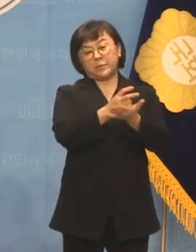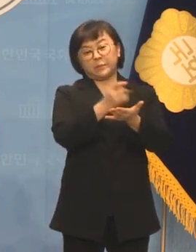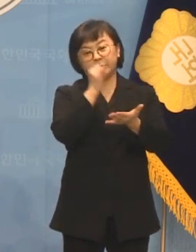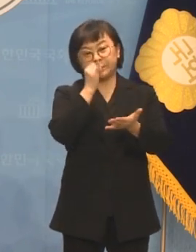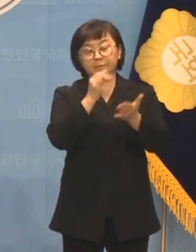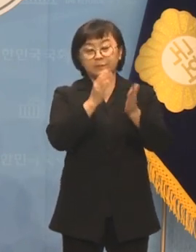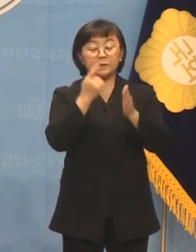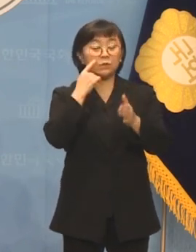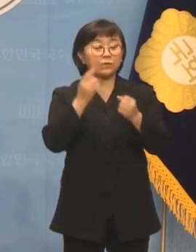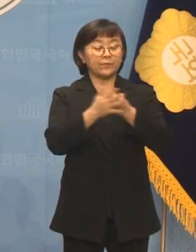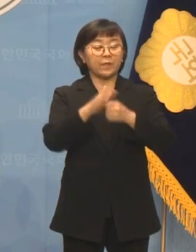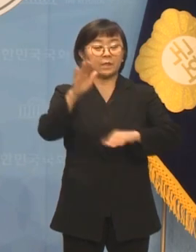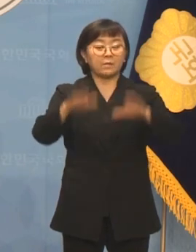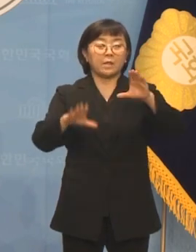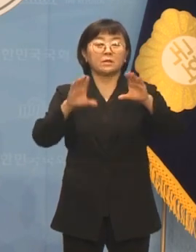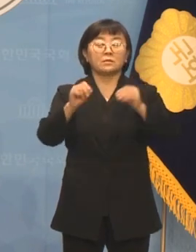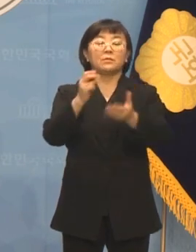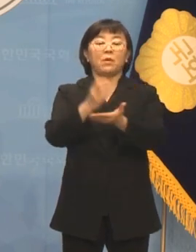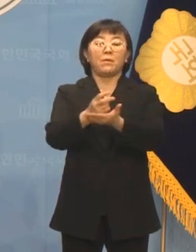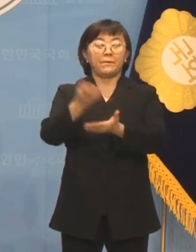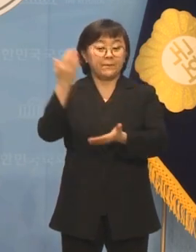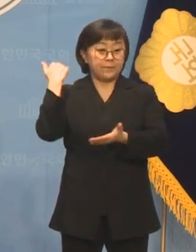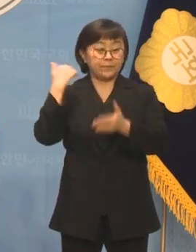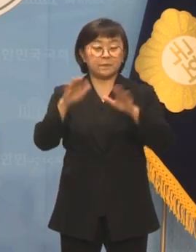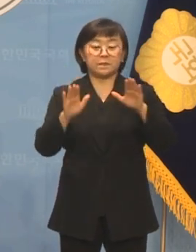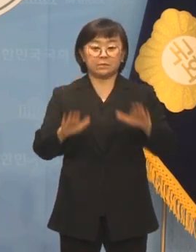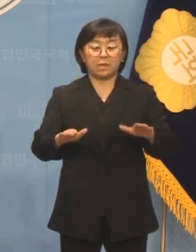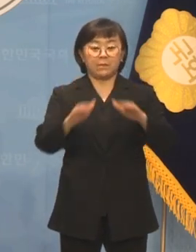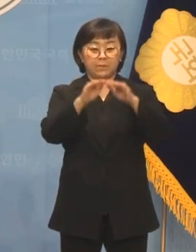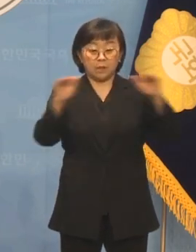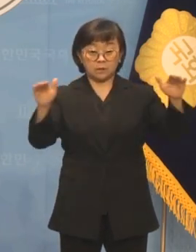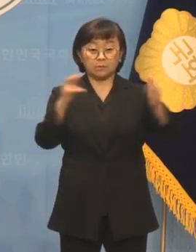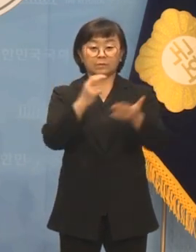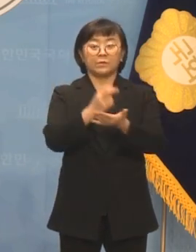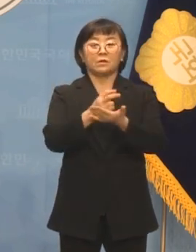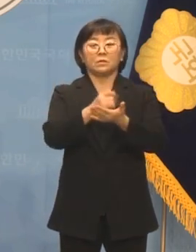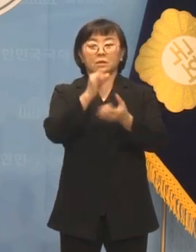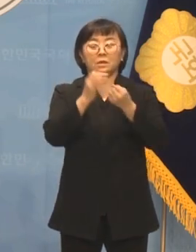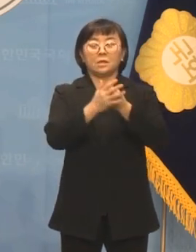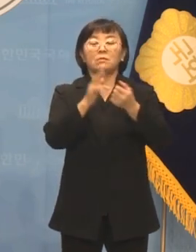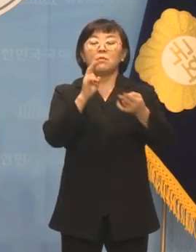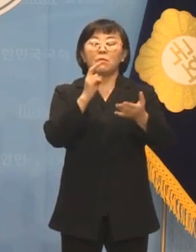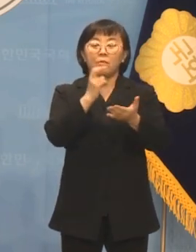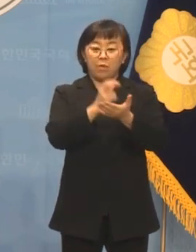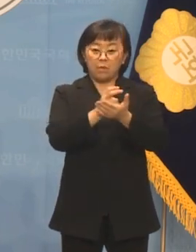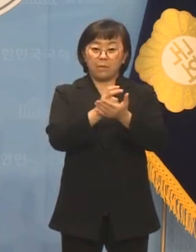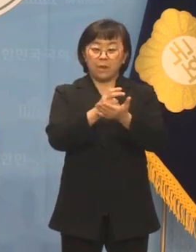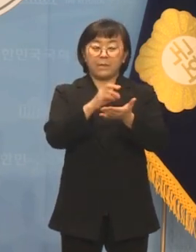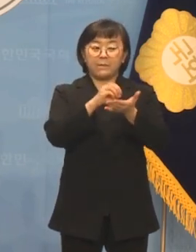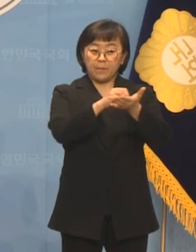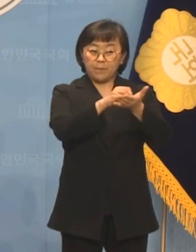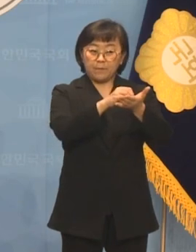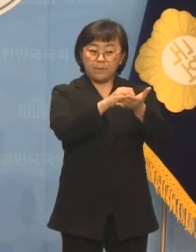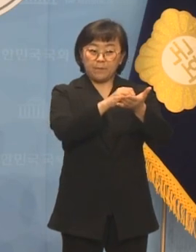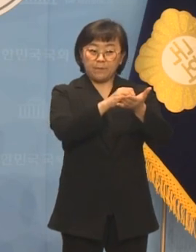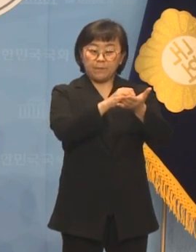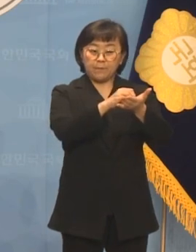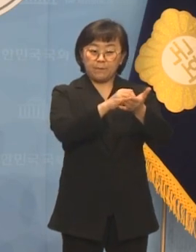이전엔 차별금지법이었으며 현재는 평등법으로 불리는 이 법의 입법 시도를